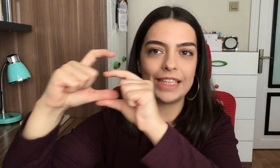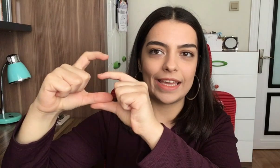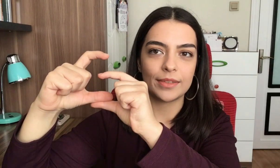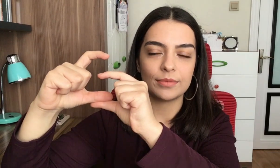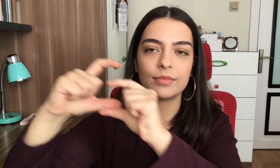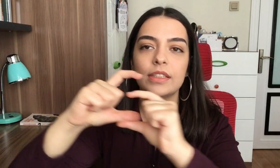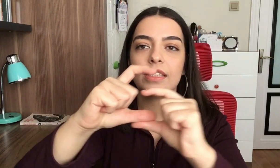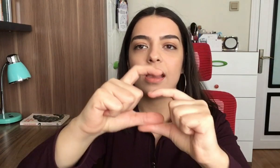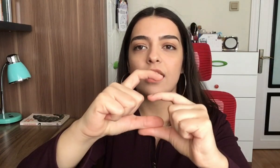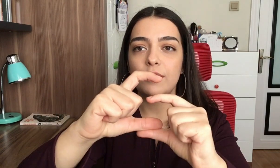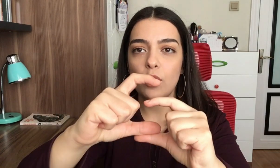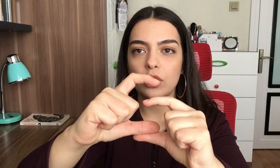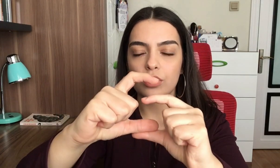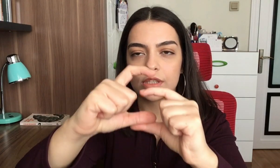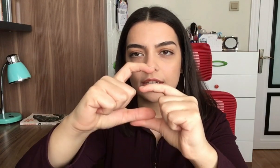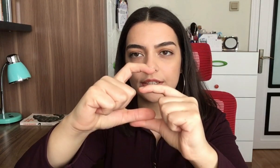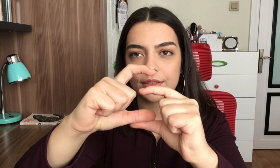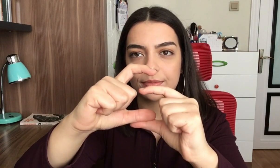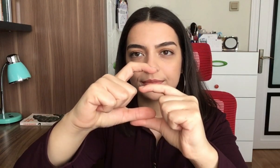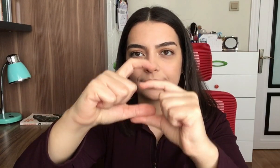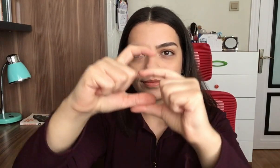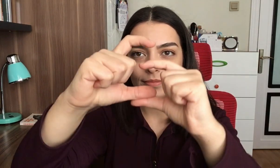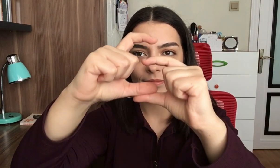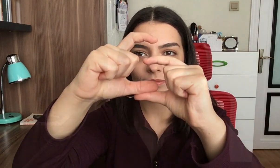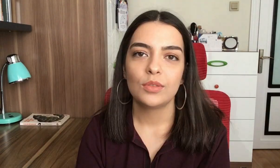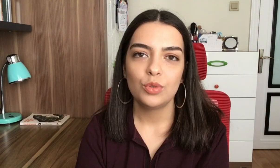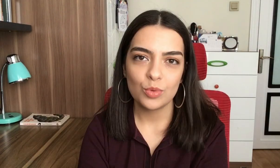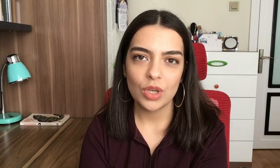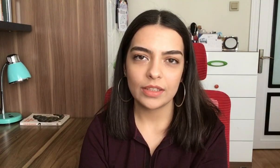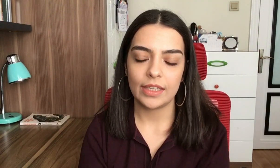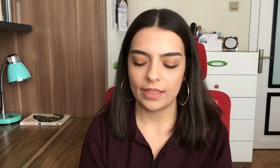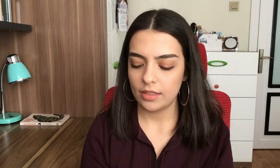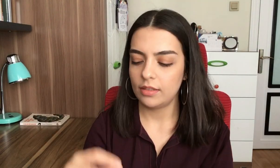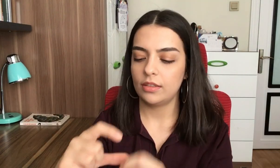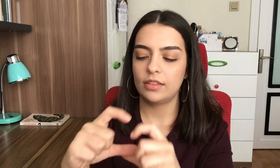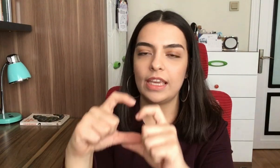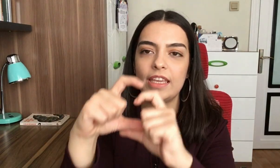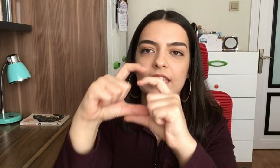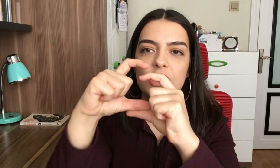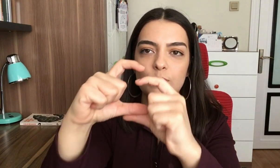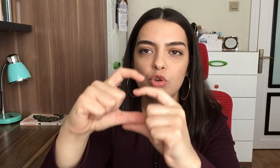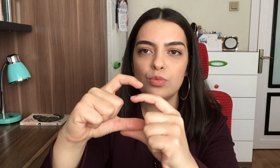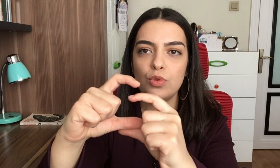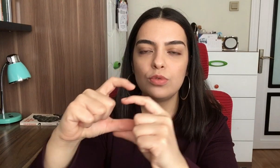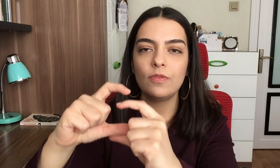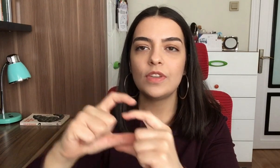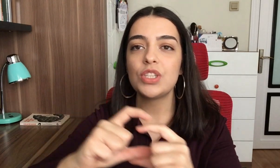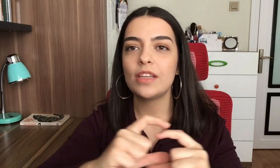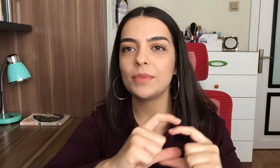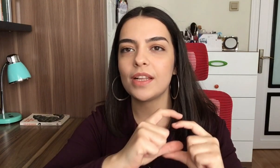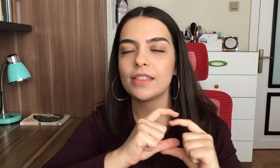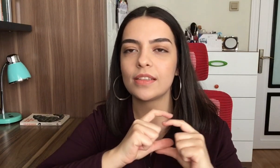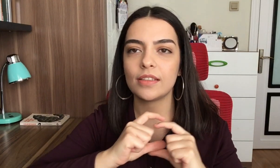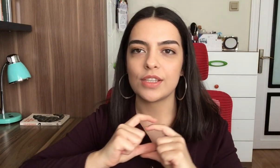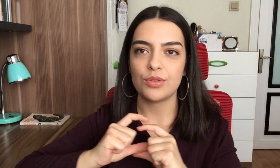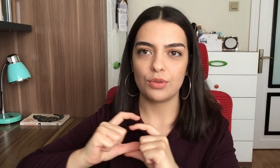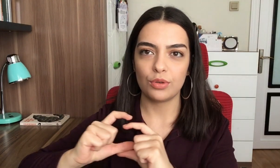G harfi böyle gösterilir. Yumuşak G G'yi hiç bozmuyorum. Ve çenemin altından geçiriyorum.